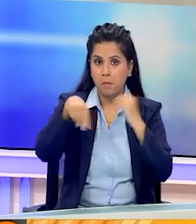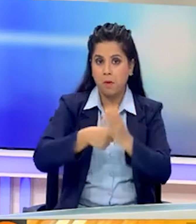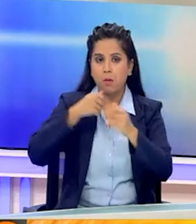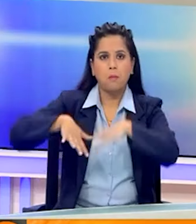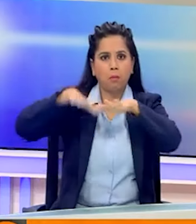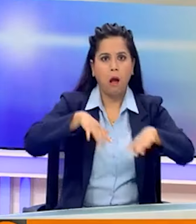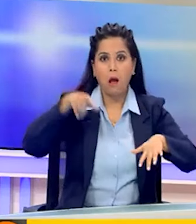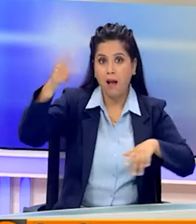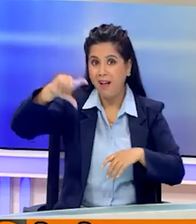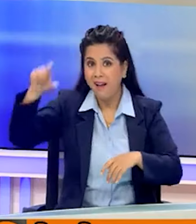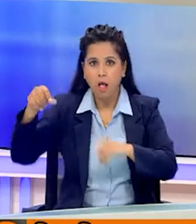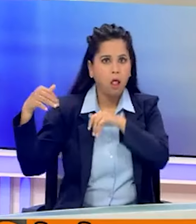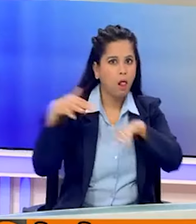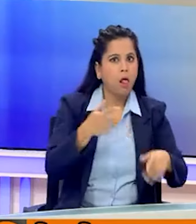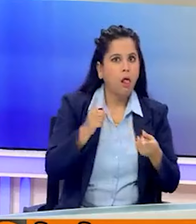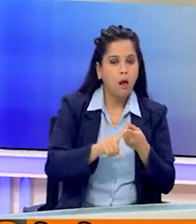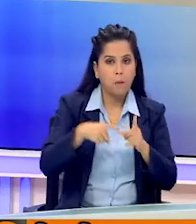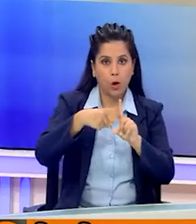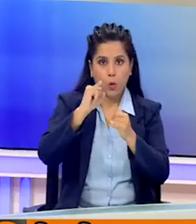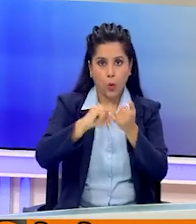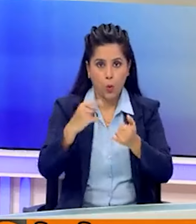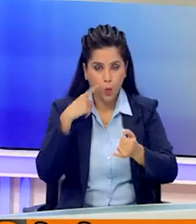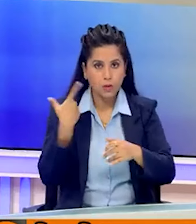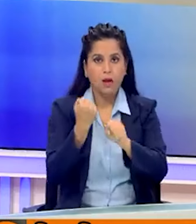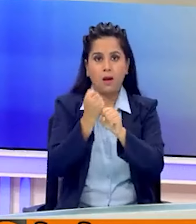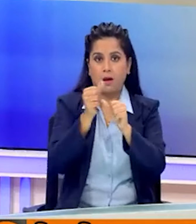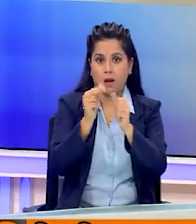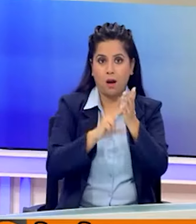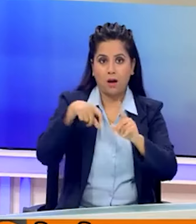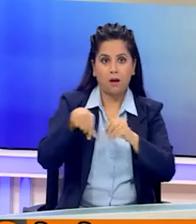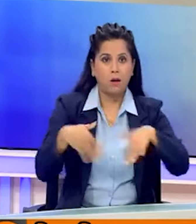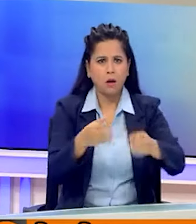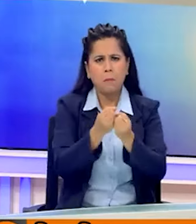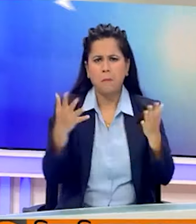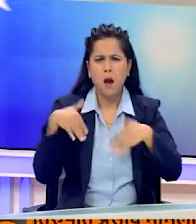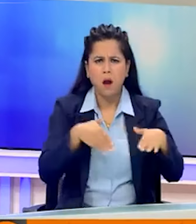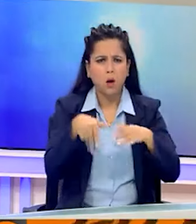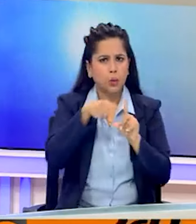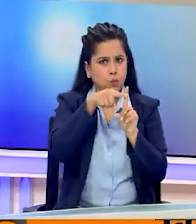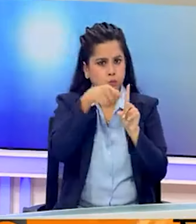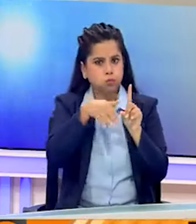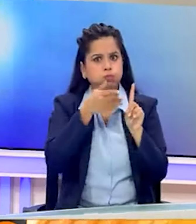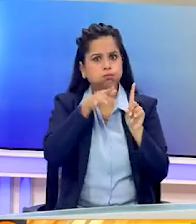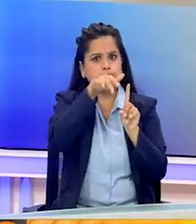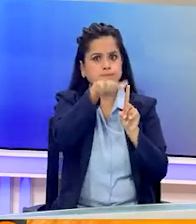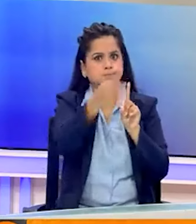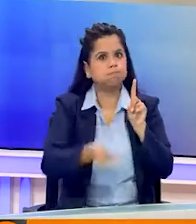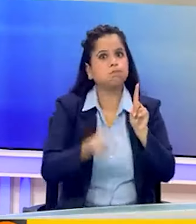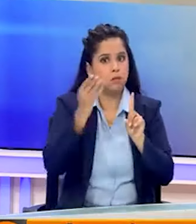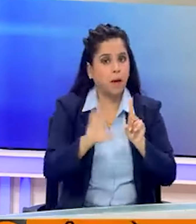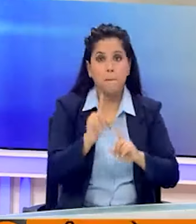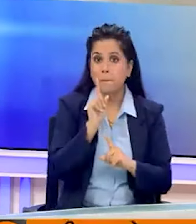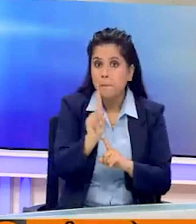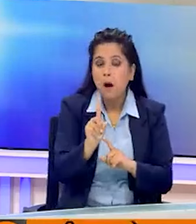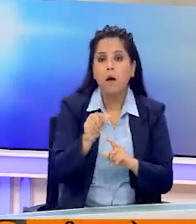बाढ़ की स्थिती कमपीर है यहां कोसी और गंड़क समेत लगभग सभी प्रमुख नदियां खत्रिक निशान से उपर बह रही है हाला